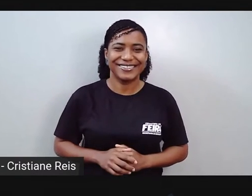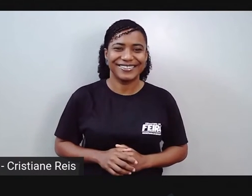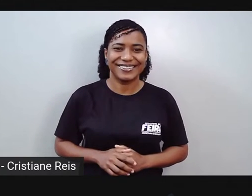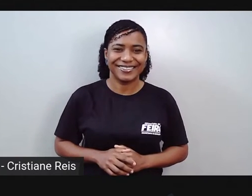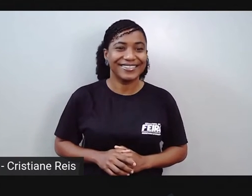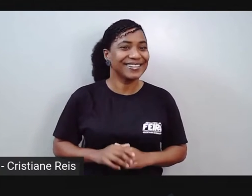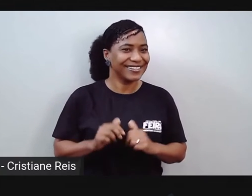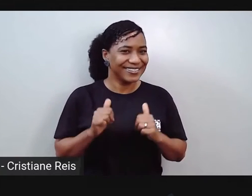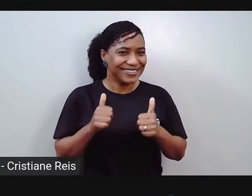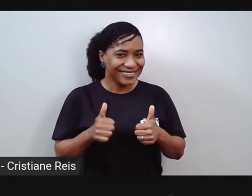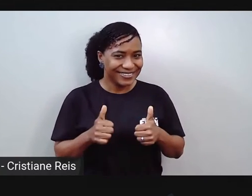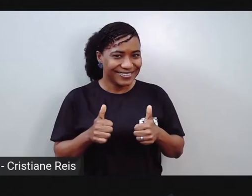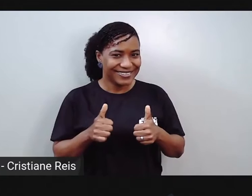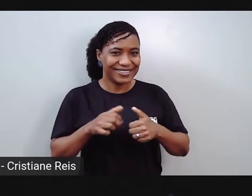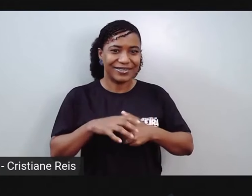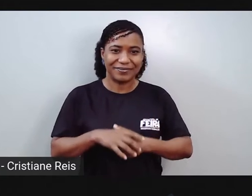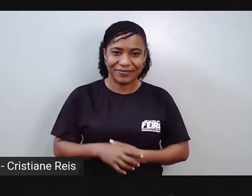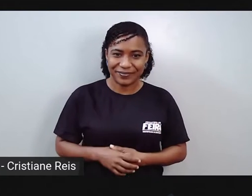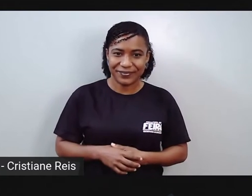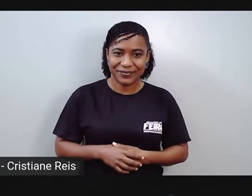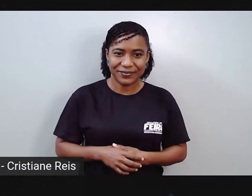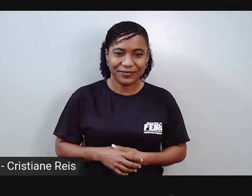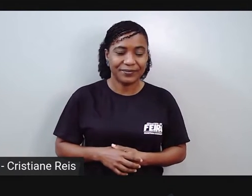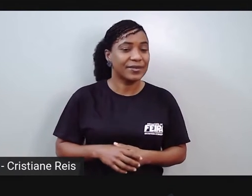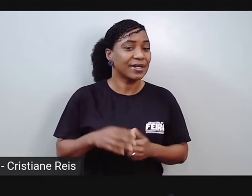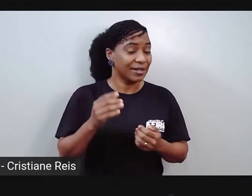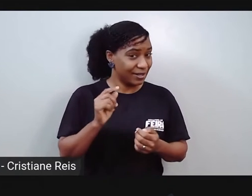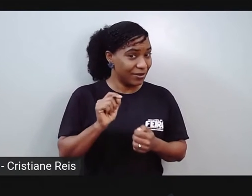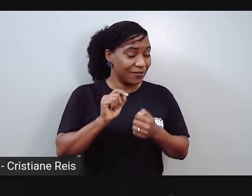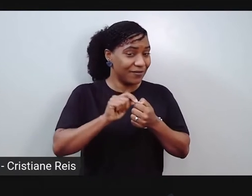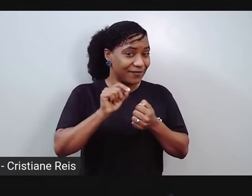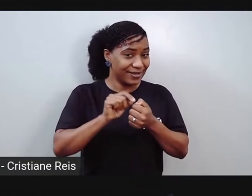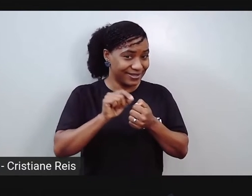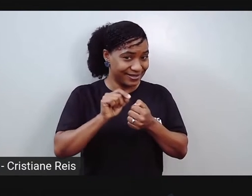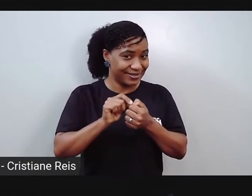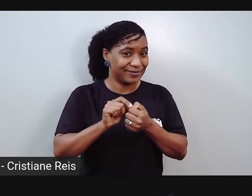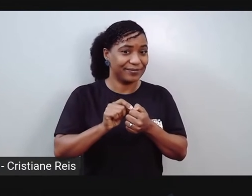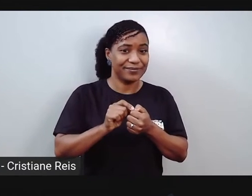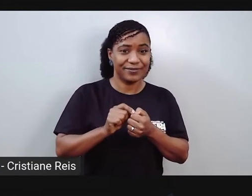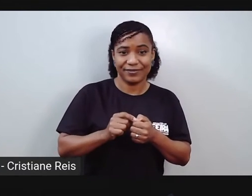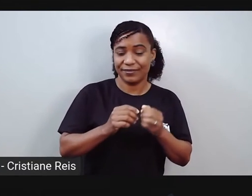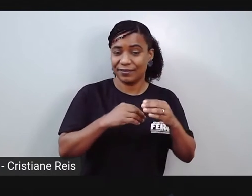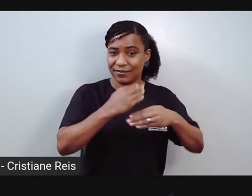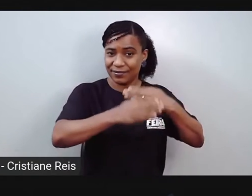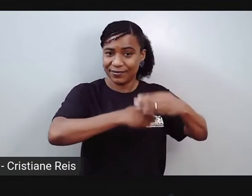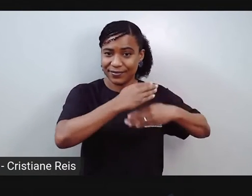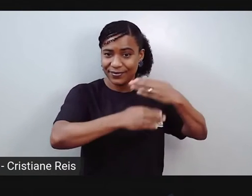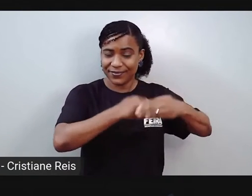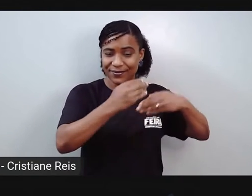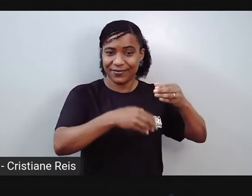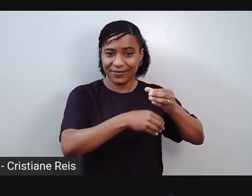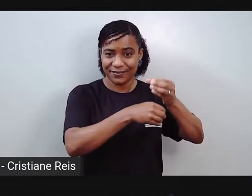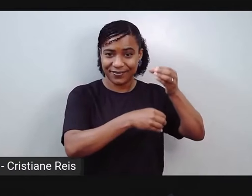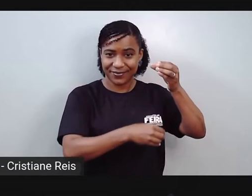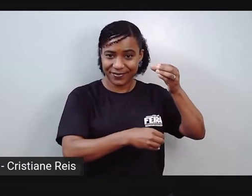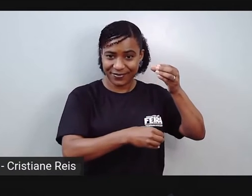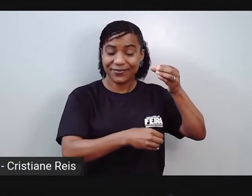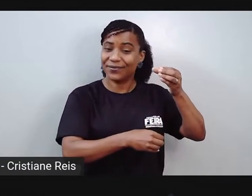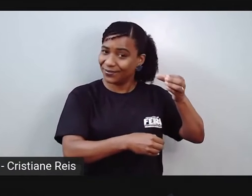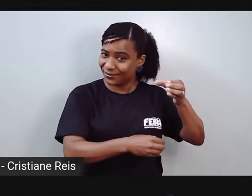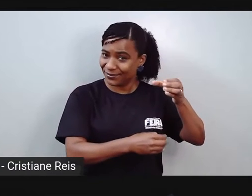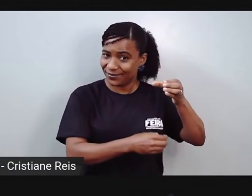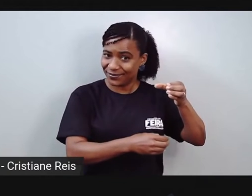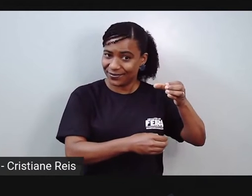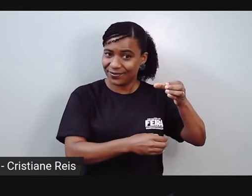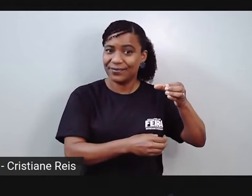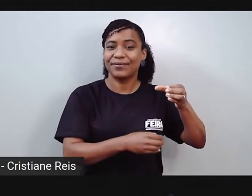Certo? Então, para começar, nós vamos pegar o rolinho. Olha, pega o rolinho, deixa